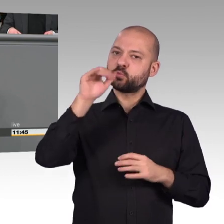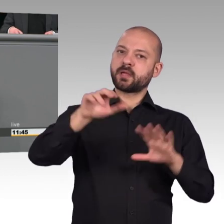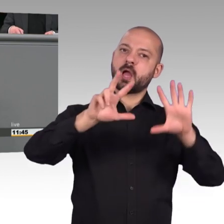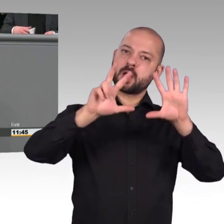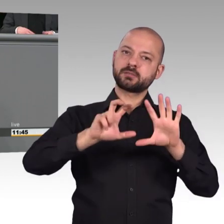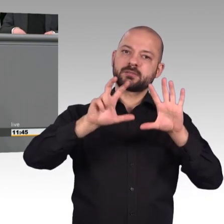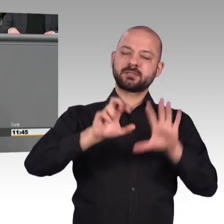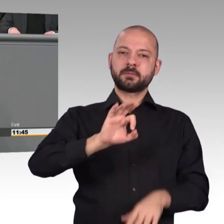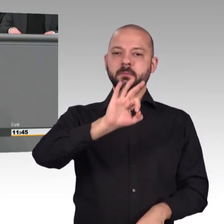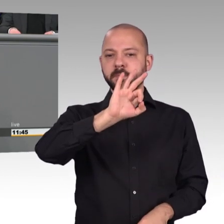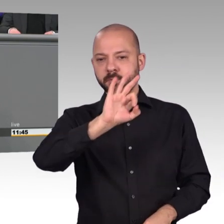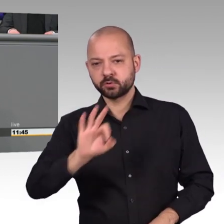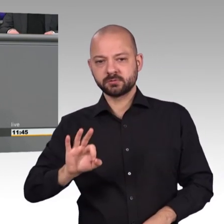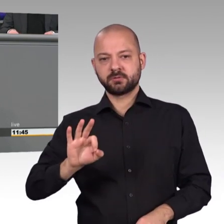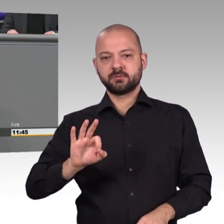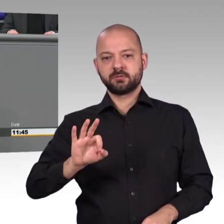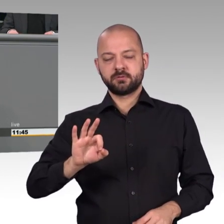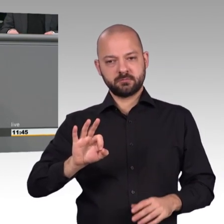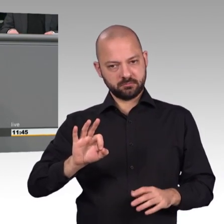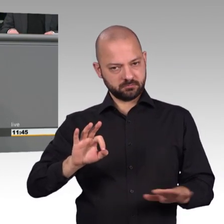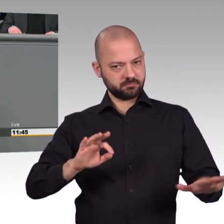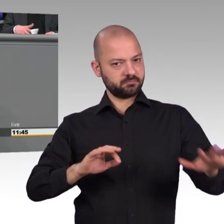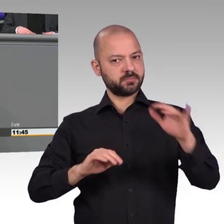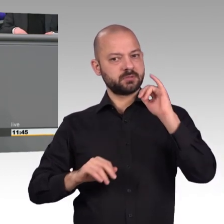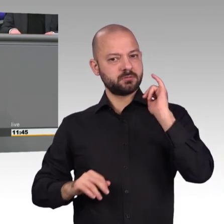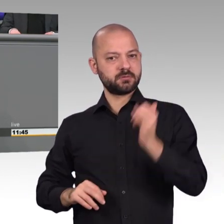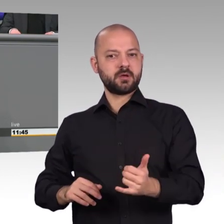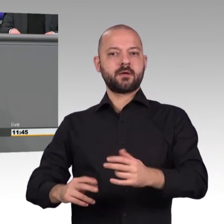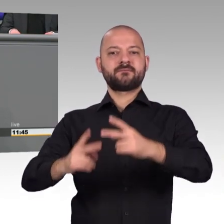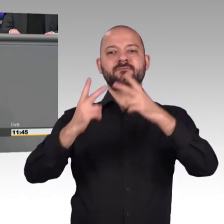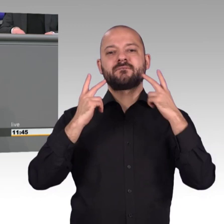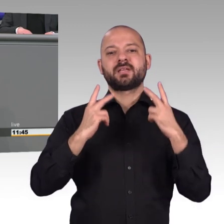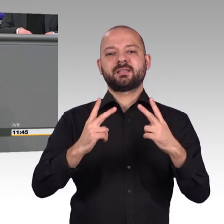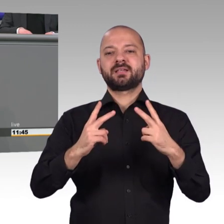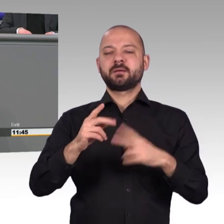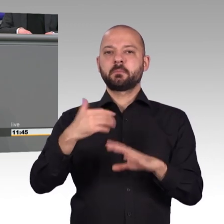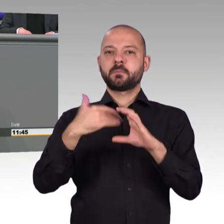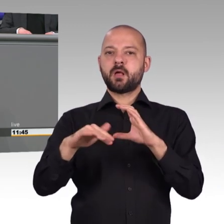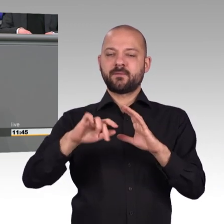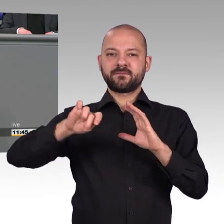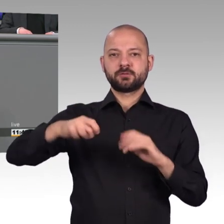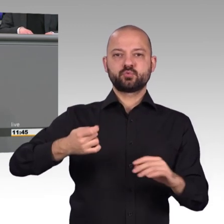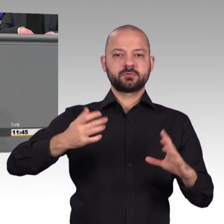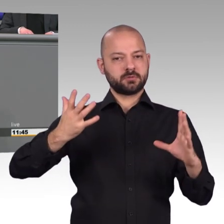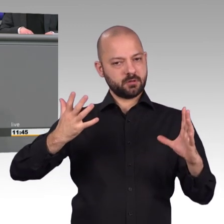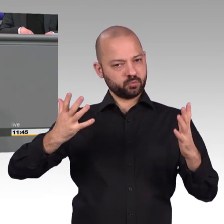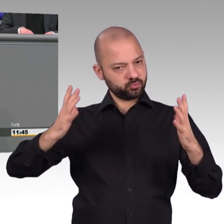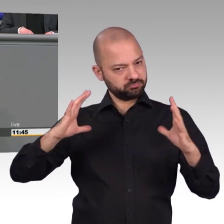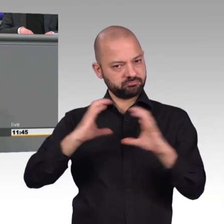ein paar Vorurteile aufräumen. Die Bundesregierung macht da nichts. Das ist schlichtweg falsch. Denn das BMWi und